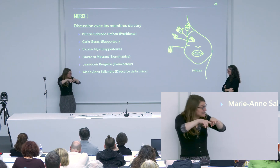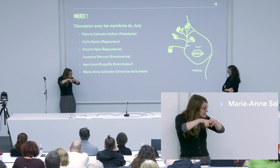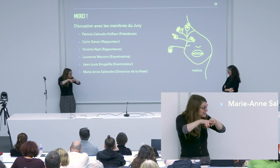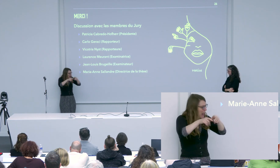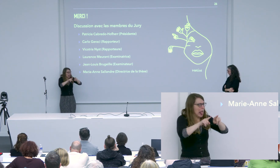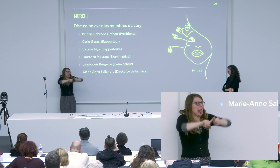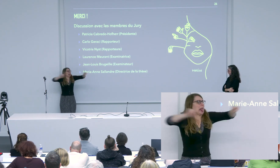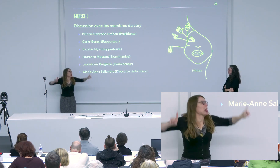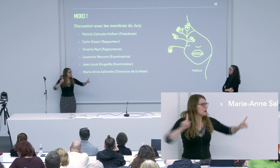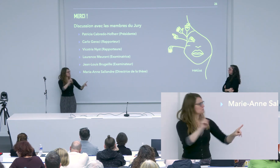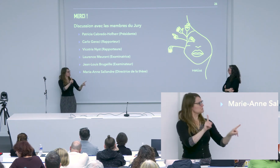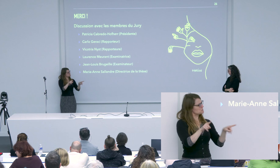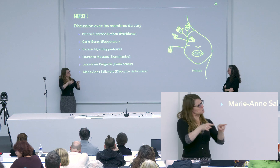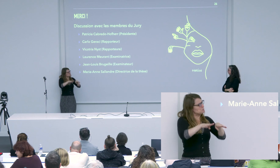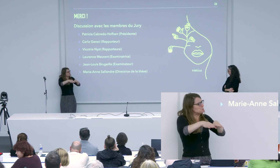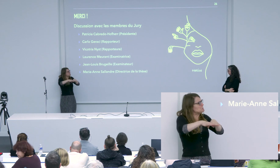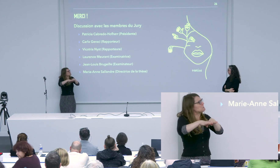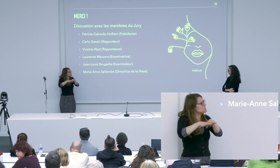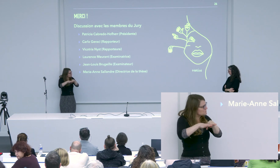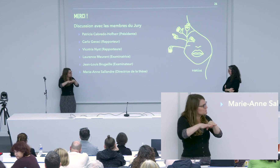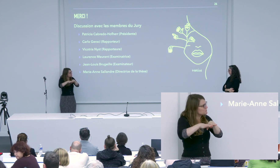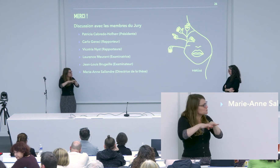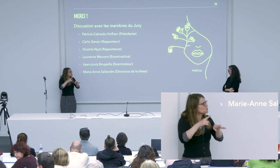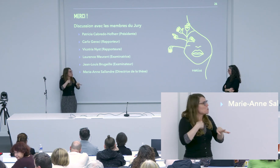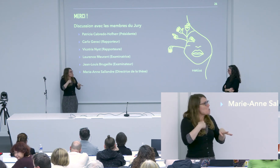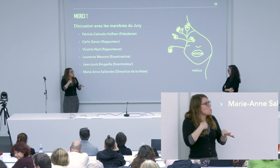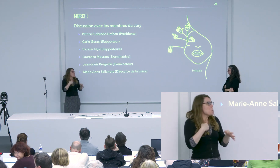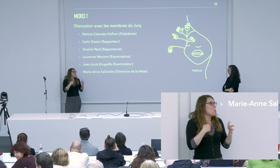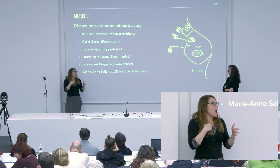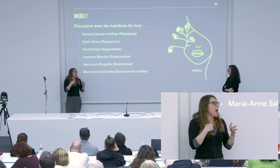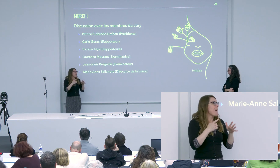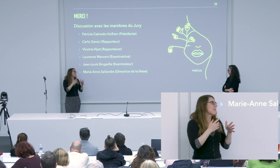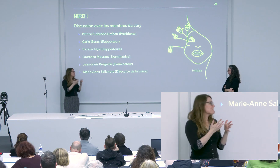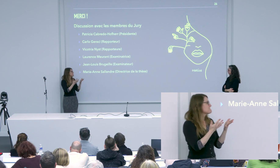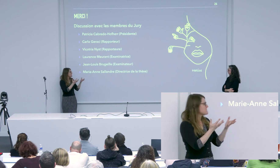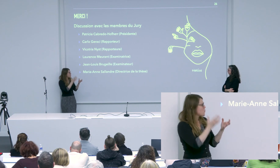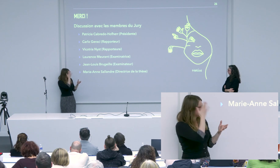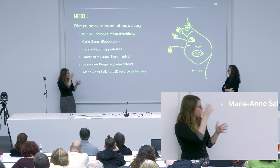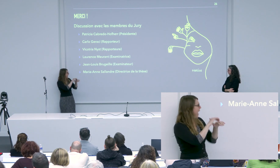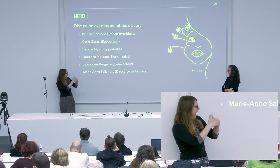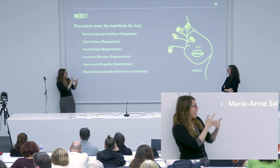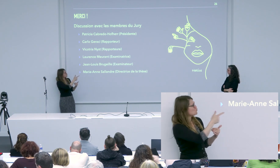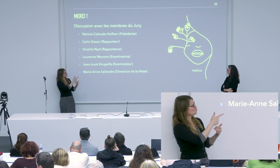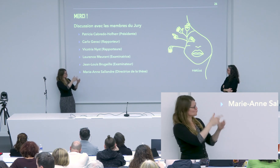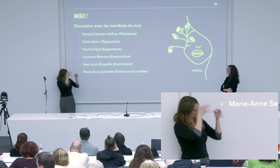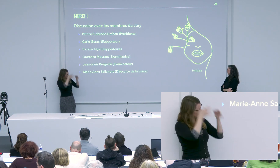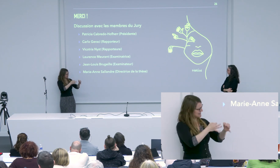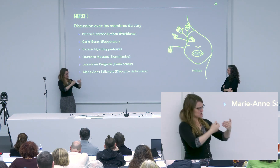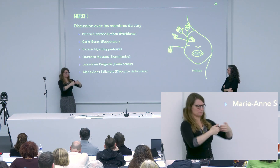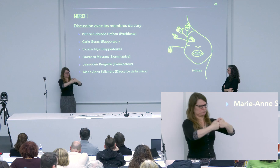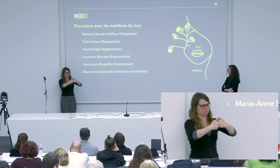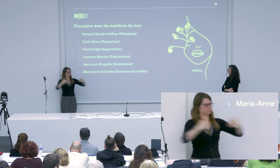morphologiques, mais je me dis où est-ce qu'elles se rejoignent et où est-ce qu'elles se séparent ? Comment tu fais la délimitation entre UL et UT ?